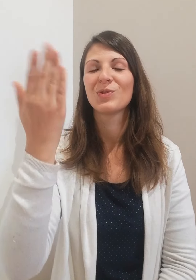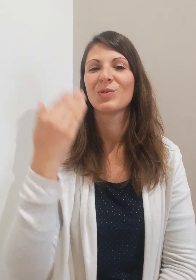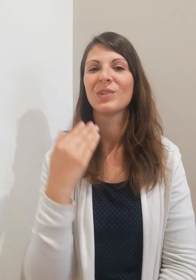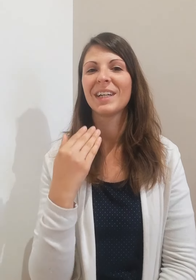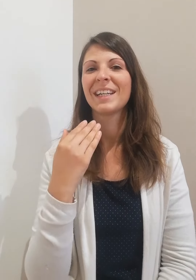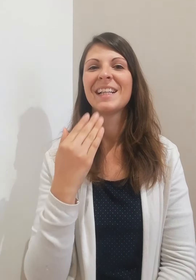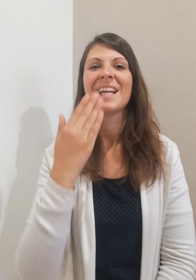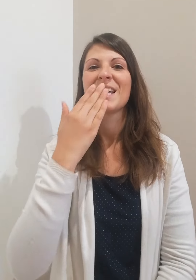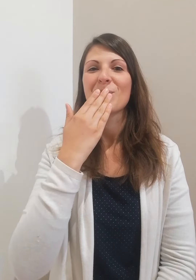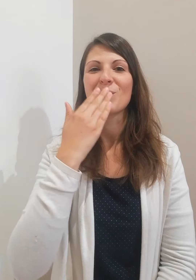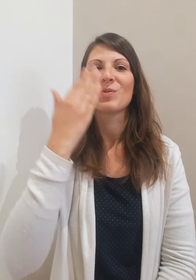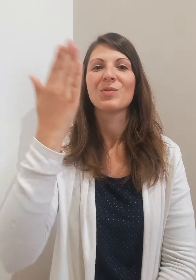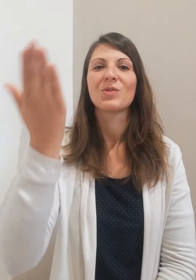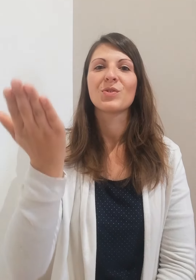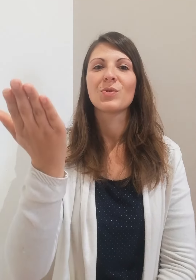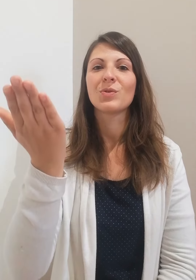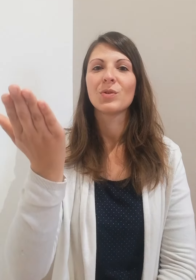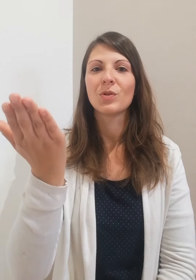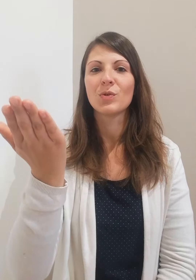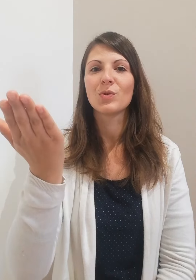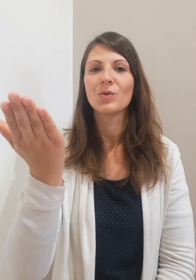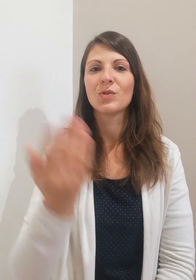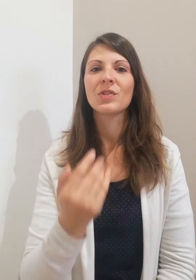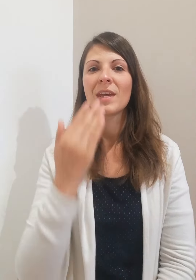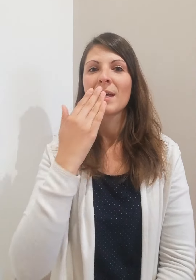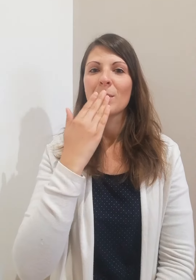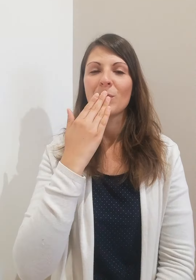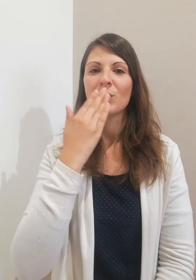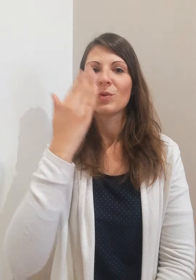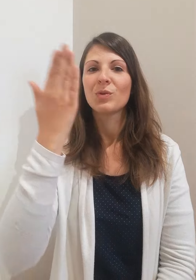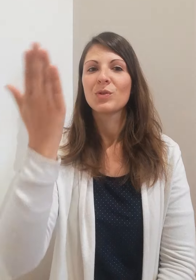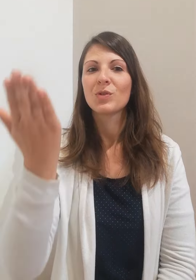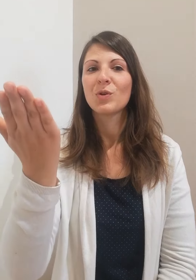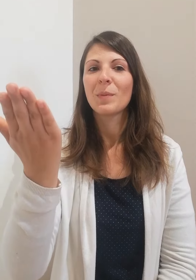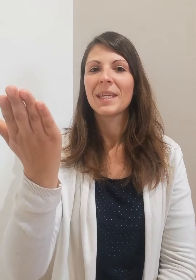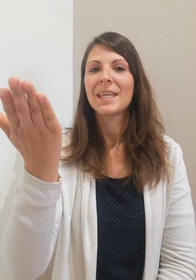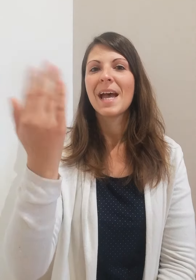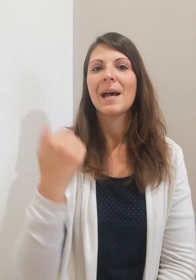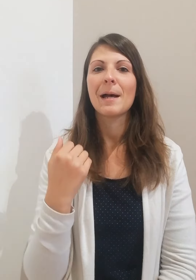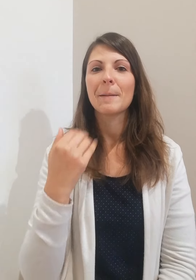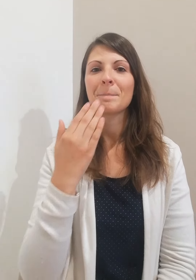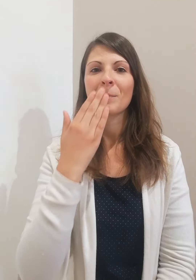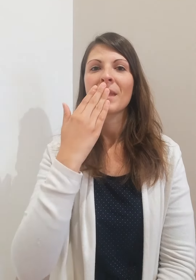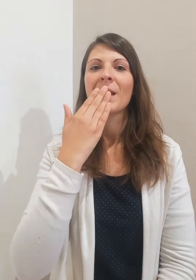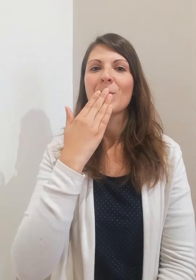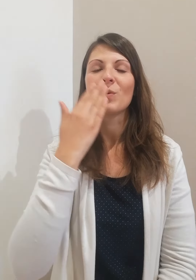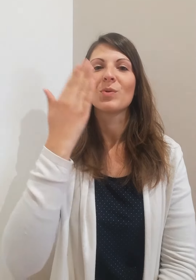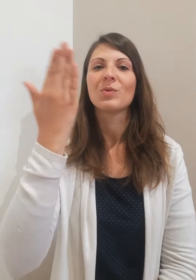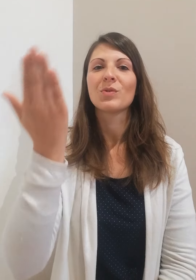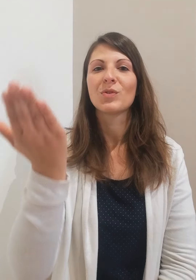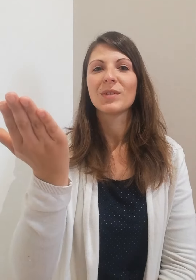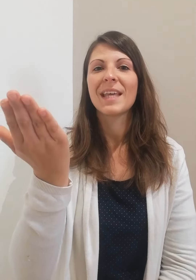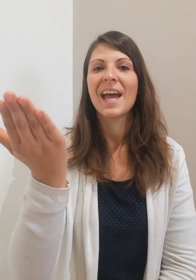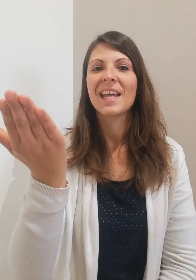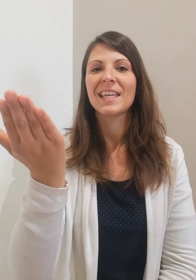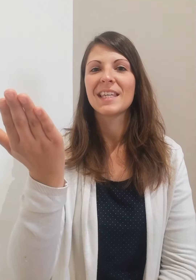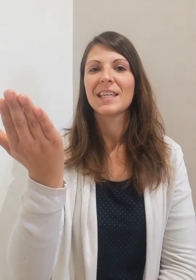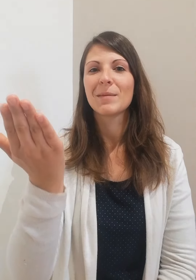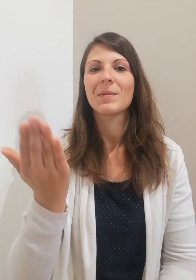bonjour Luce, bonjour Mia, bonjour Naïm,